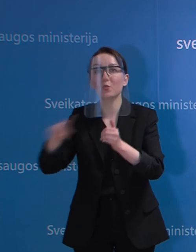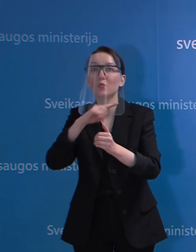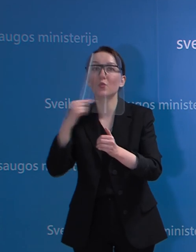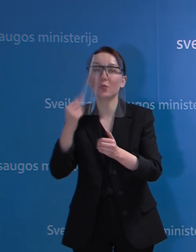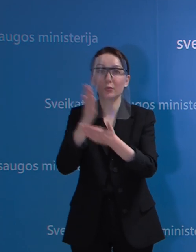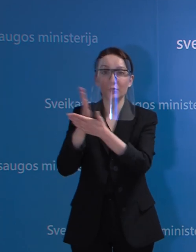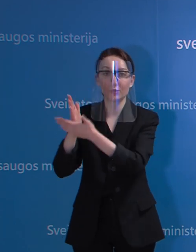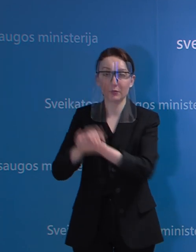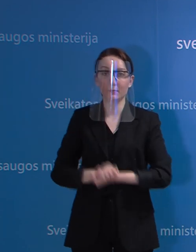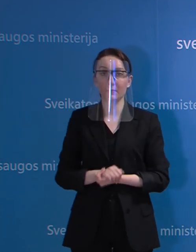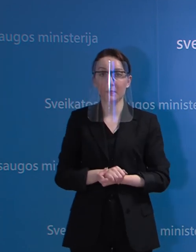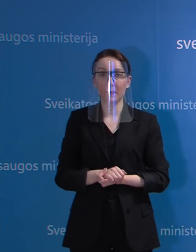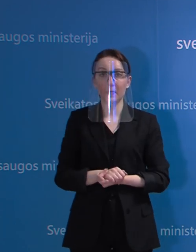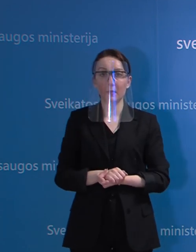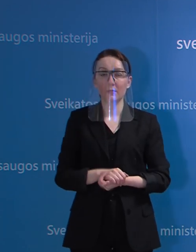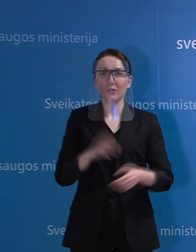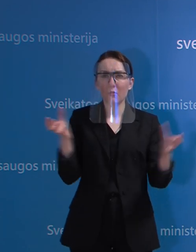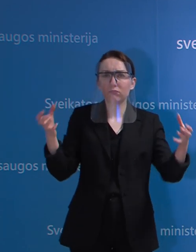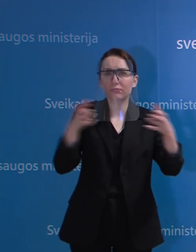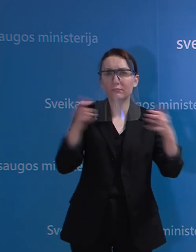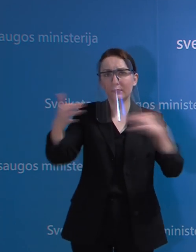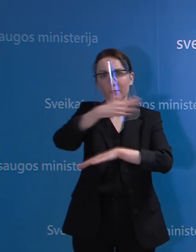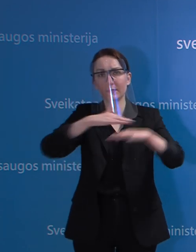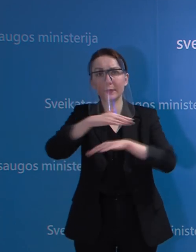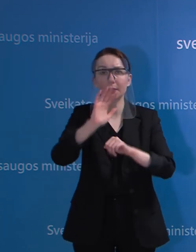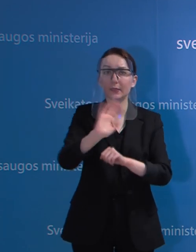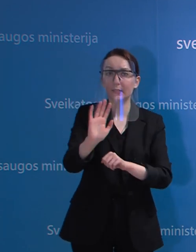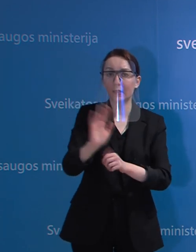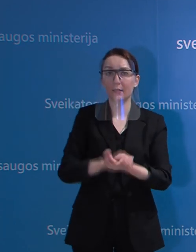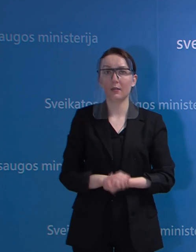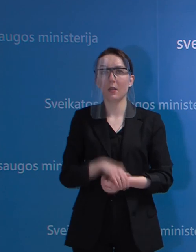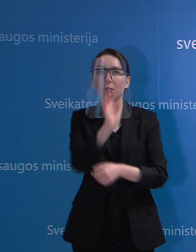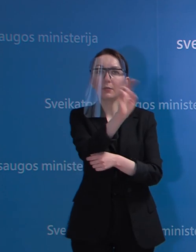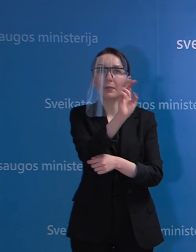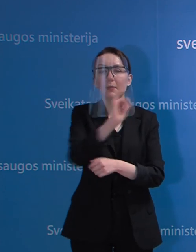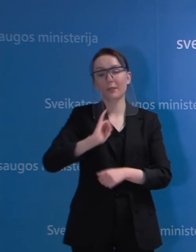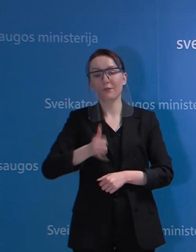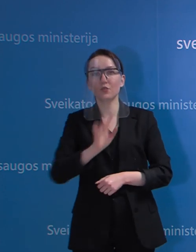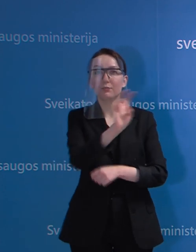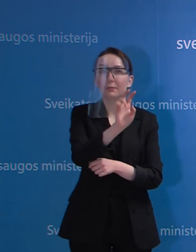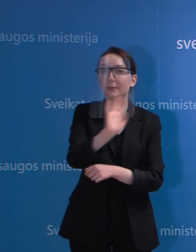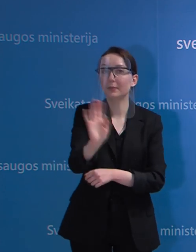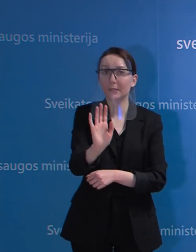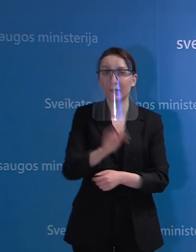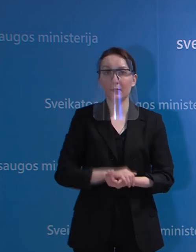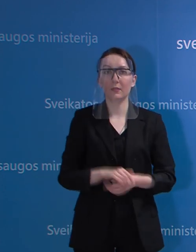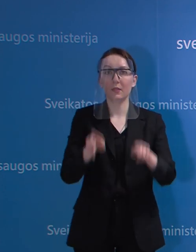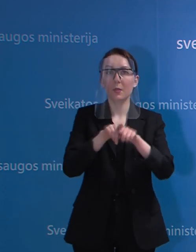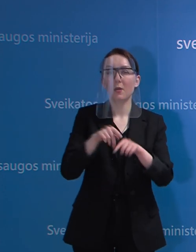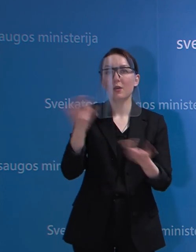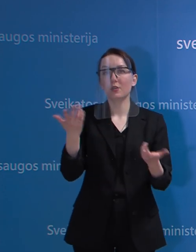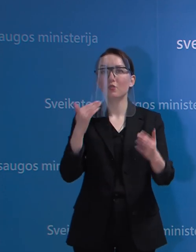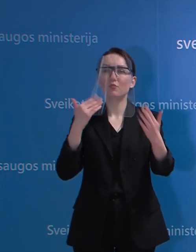su vaikais. Nesibūriuoti, stengtis niekur nesilankyti svečiuose, vengti visų įmanomų